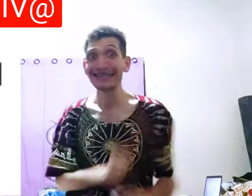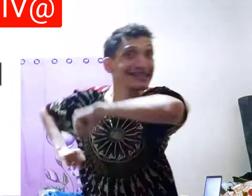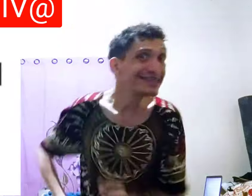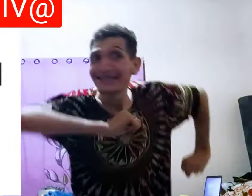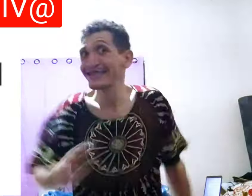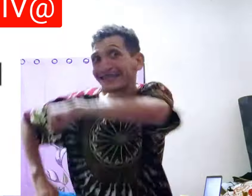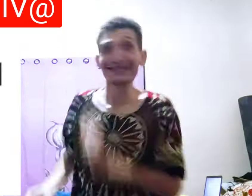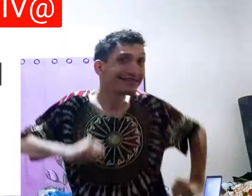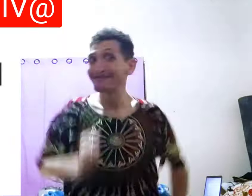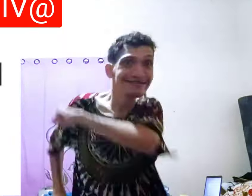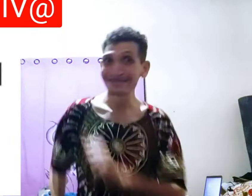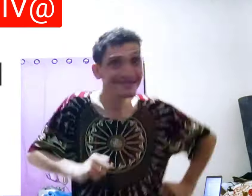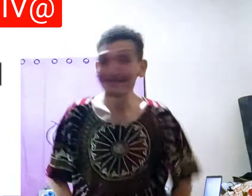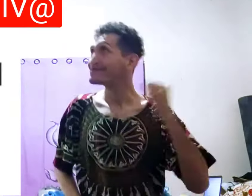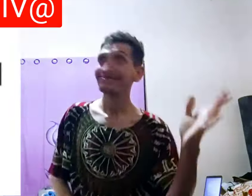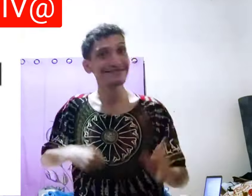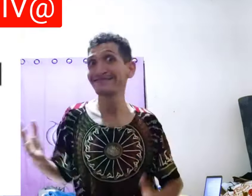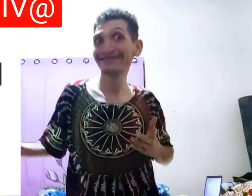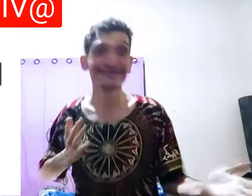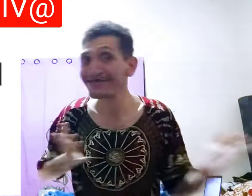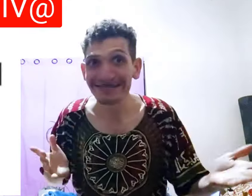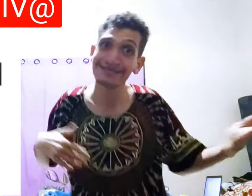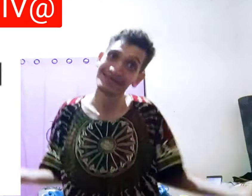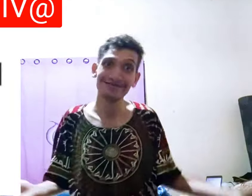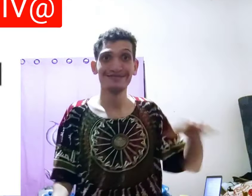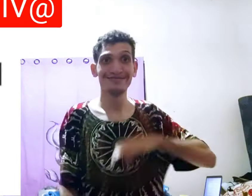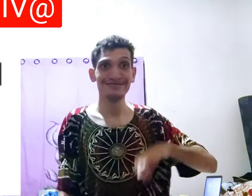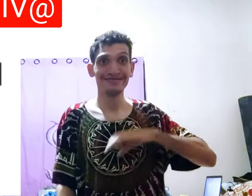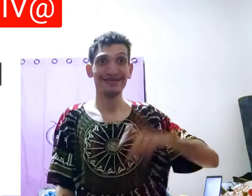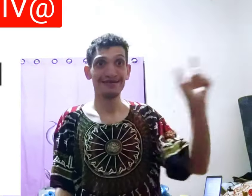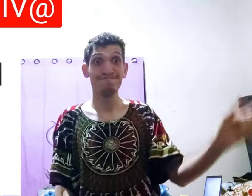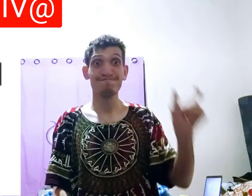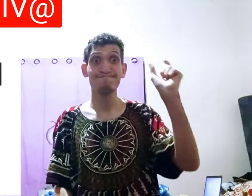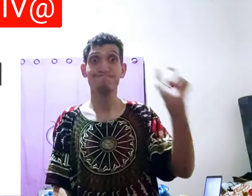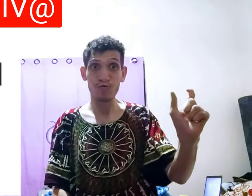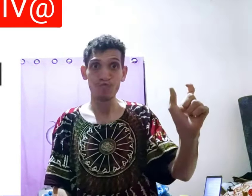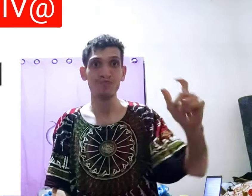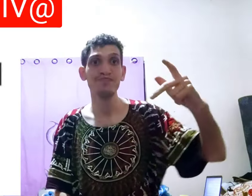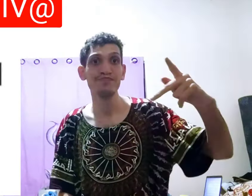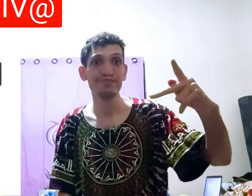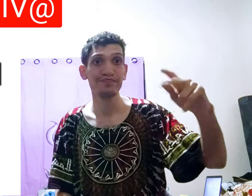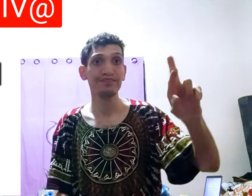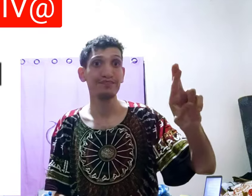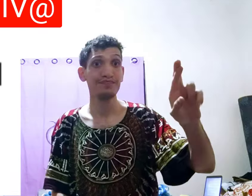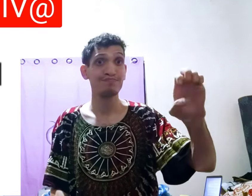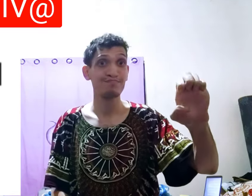A-pa-ra A-pa-pa-ra A-pa-pa-ra A-pa Português, palavra